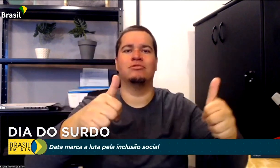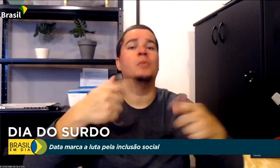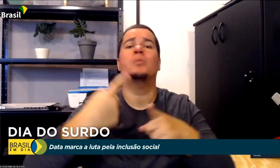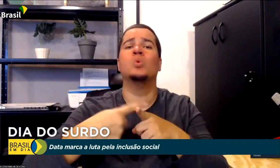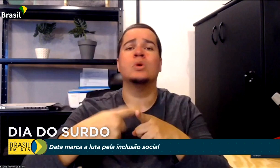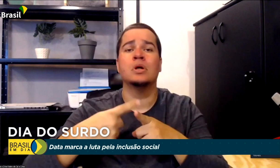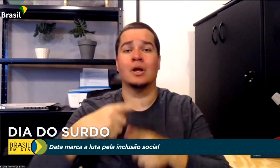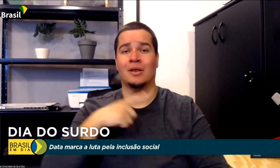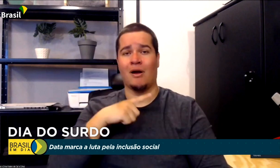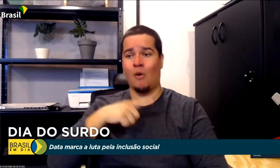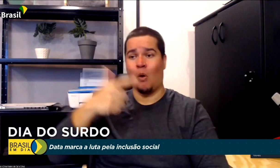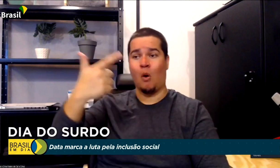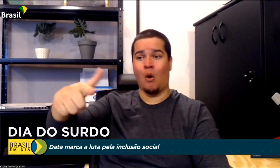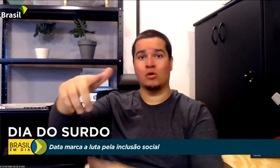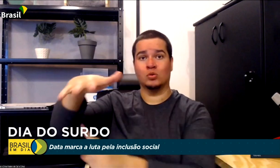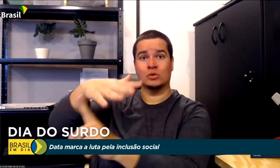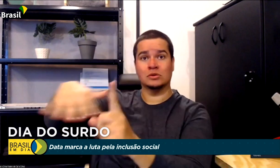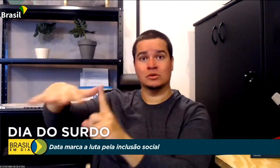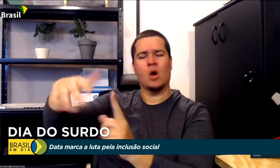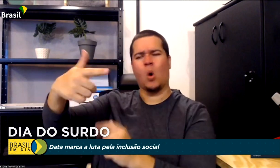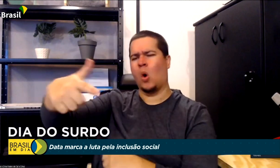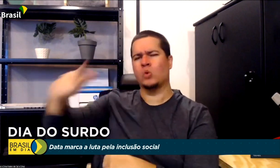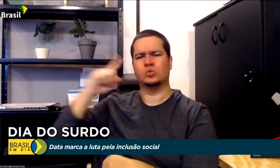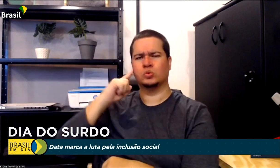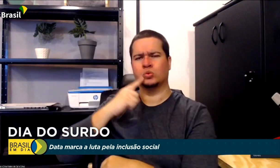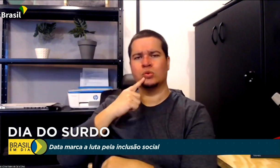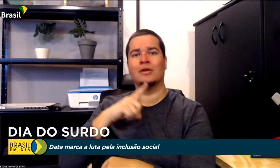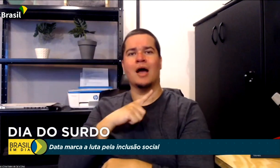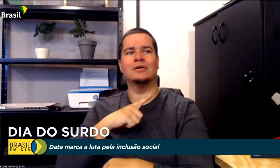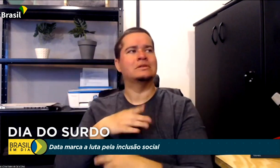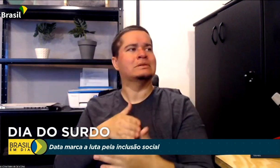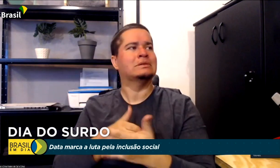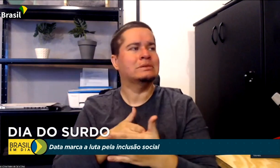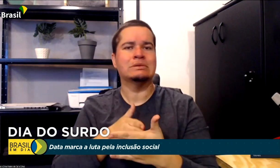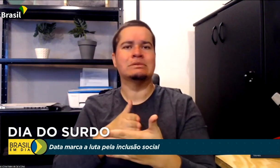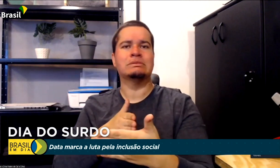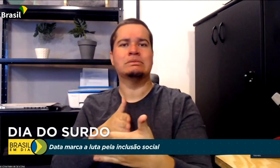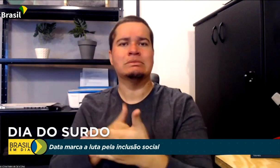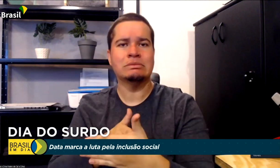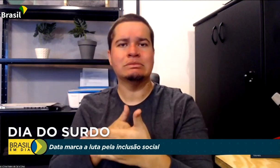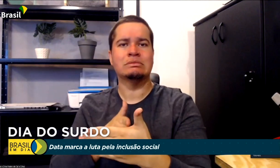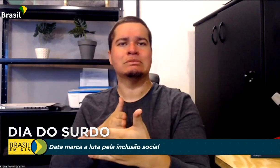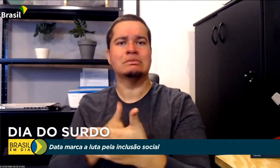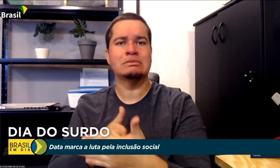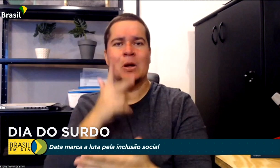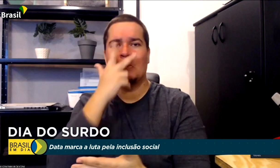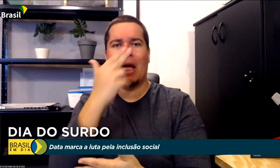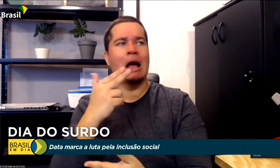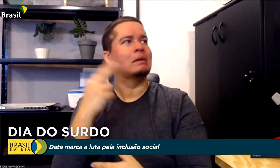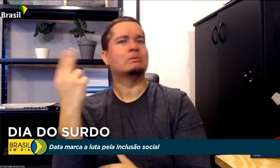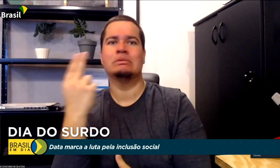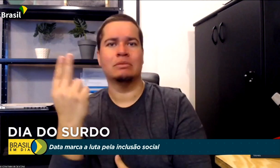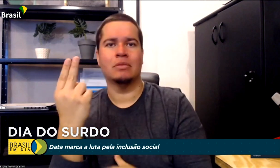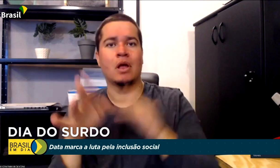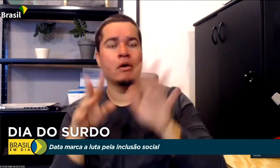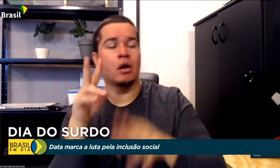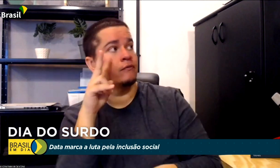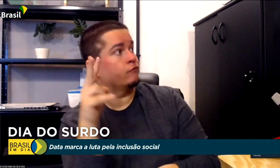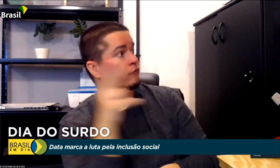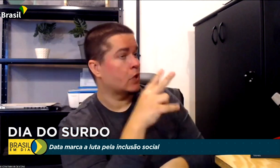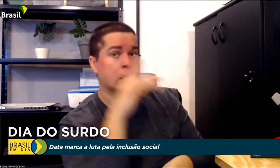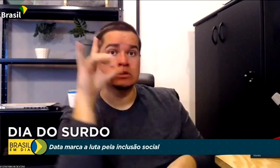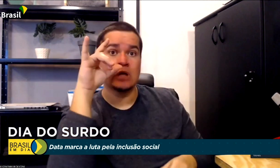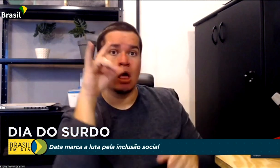Melhorando a autoestima deste público e fazendo-os ter mais otimismo para enfrentarem os problemas da vida real no